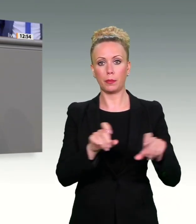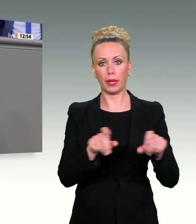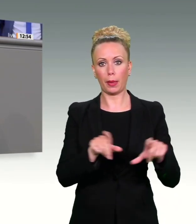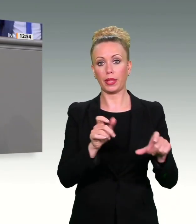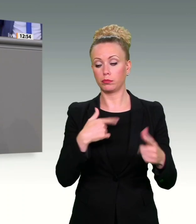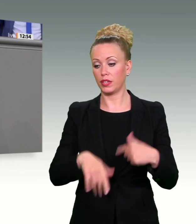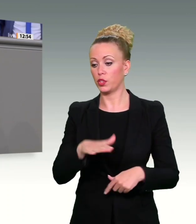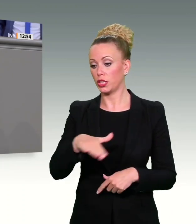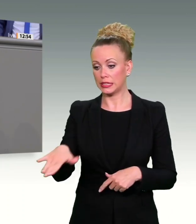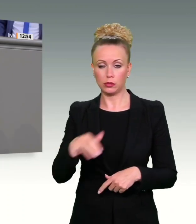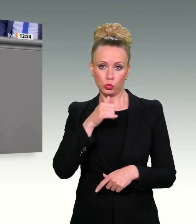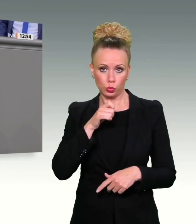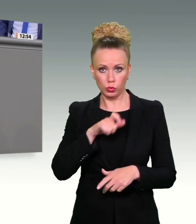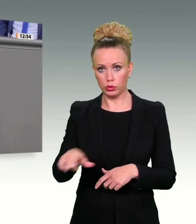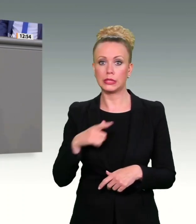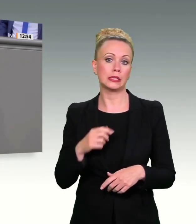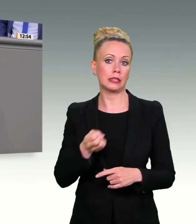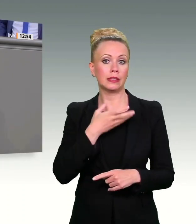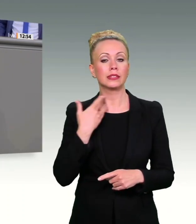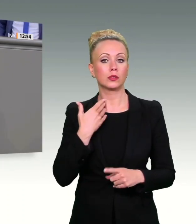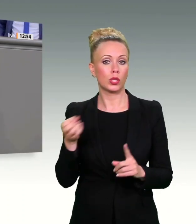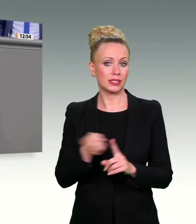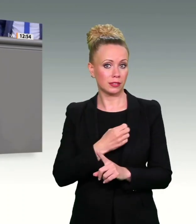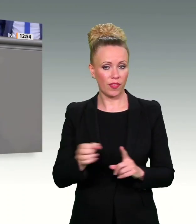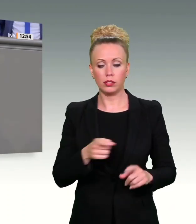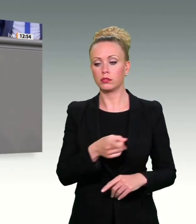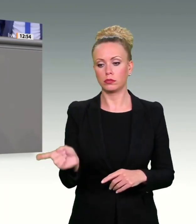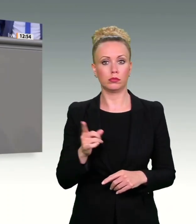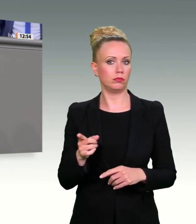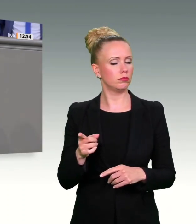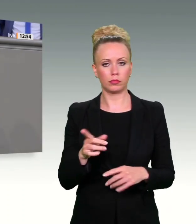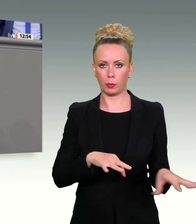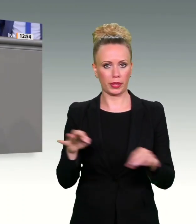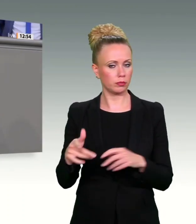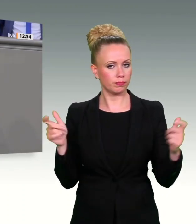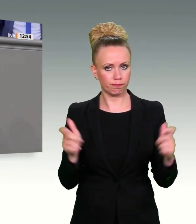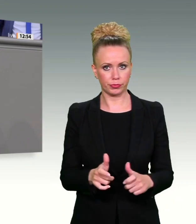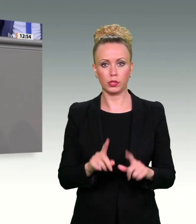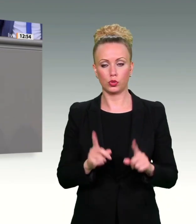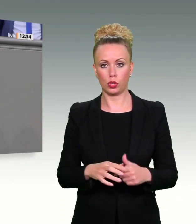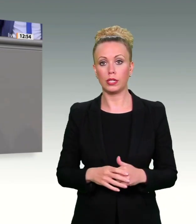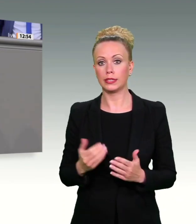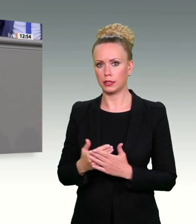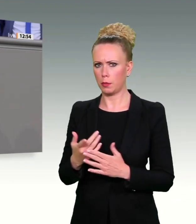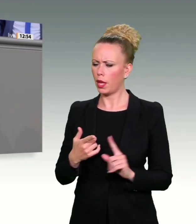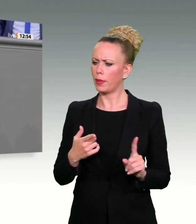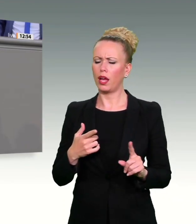Kinder im Internet zu verfolgen. Wie die CDU aber kürzlich auf ihre eigene schriftliche Frage von der Bundesregierung auffuhr, gab es